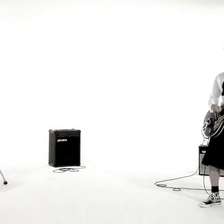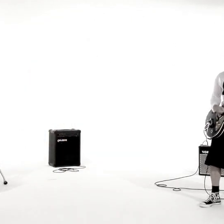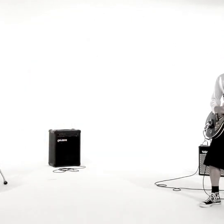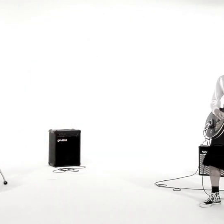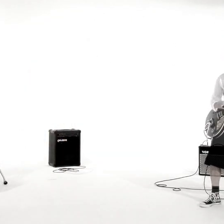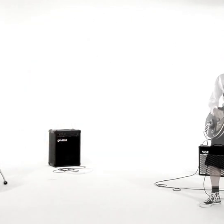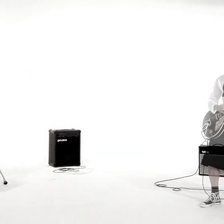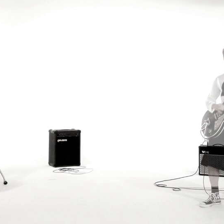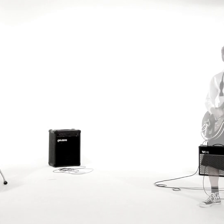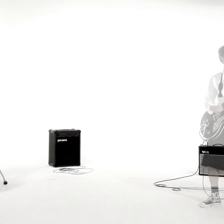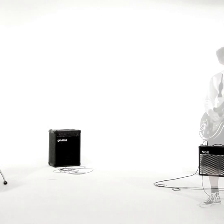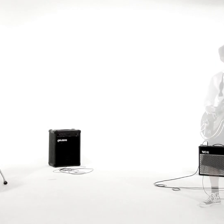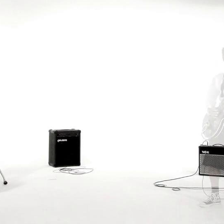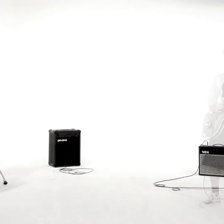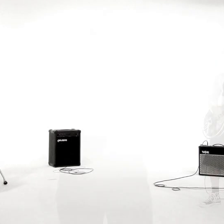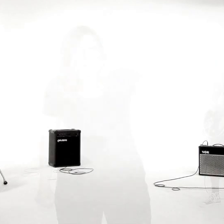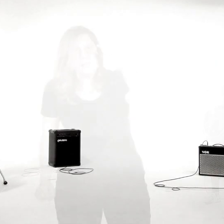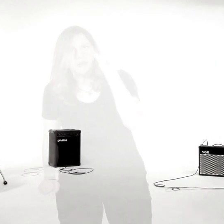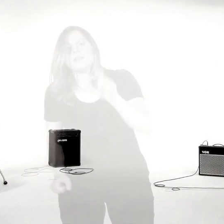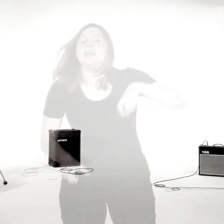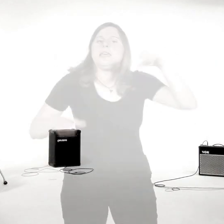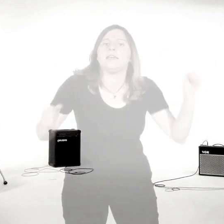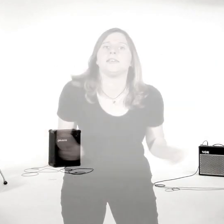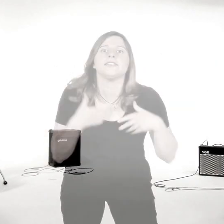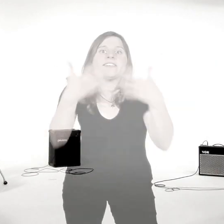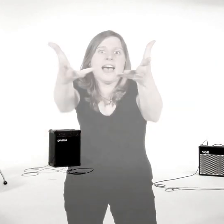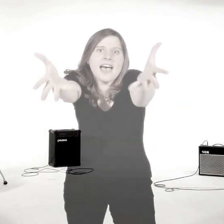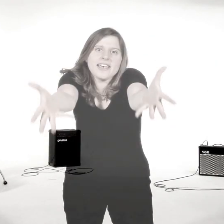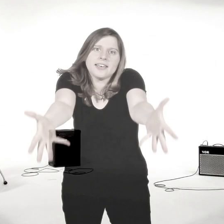sei die Dichtheit